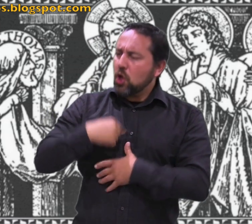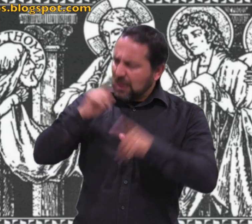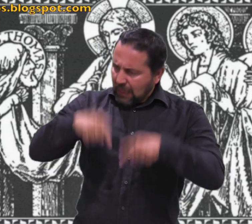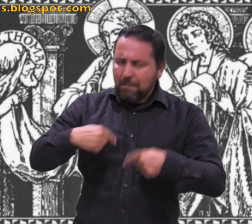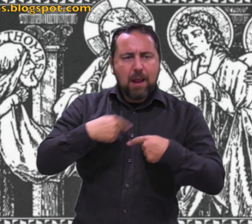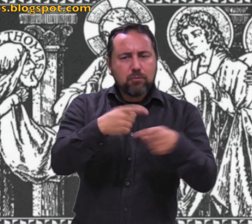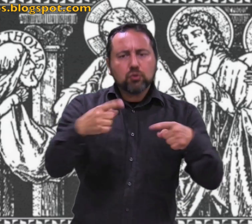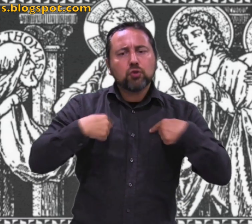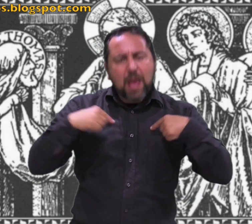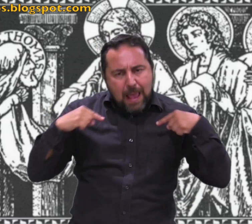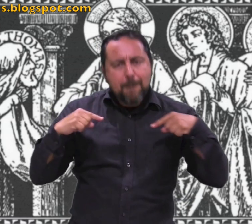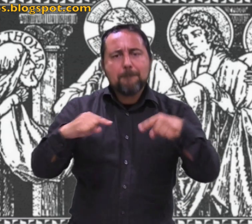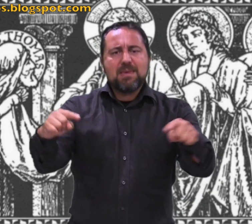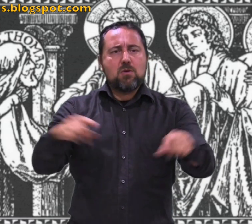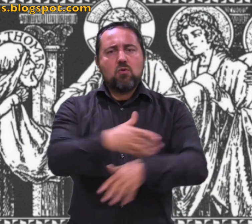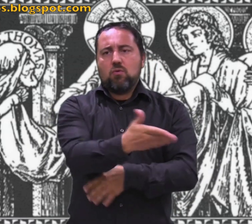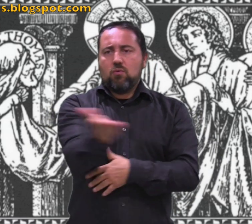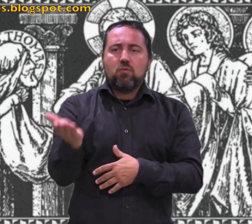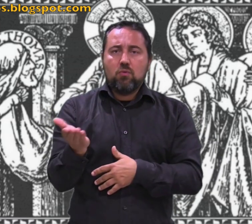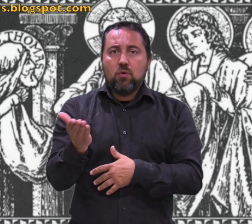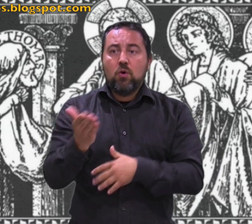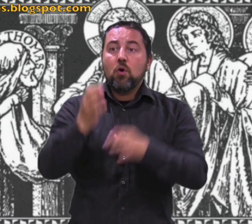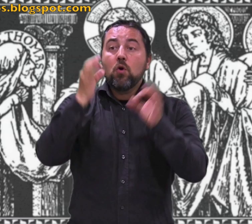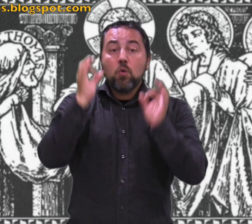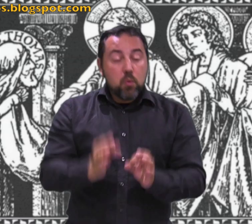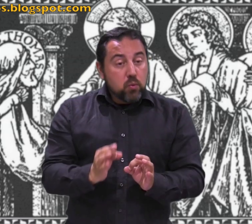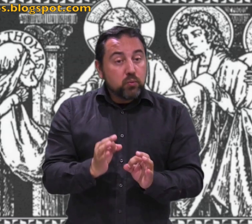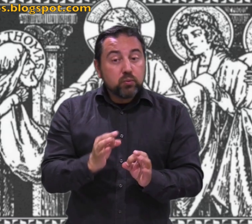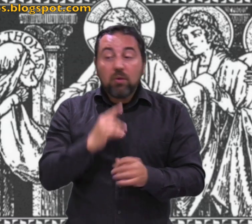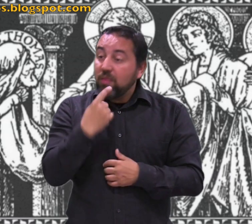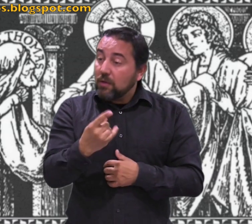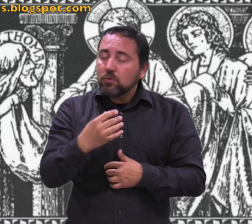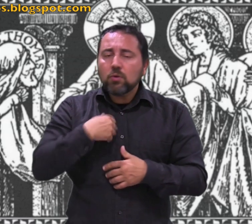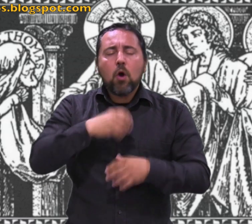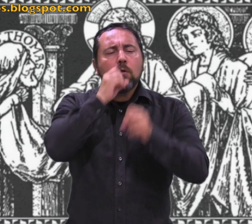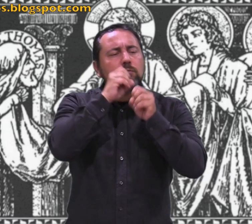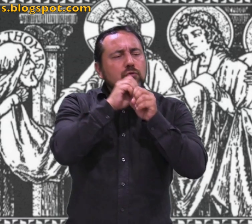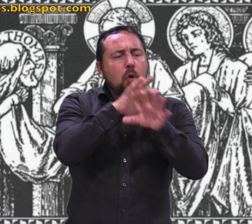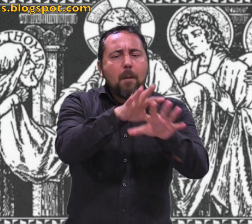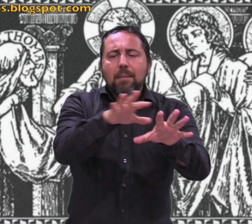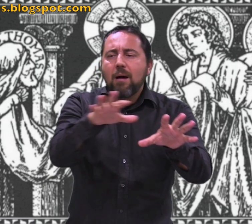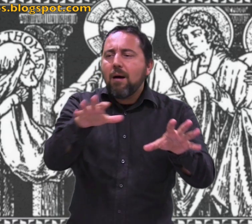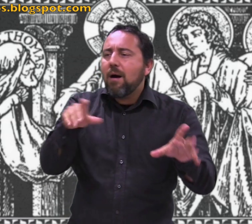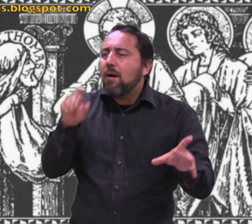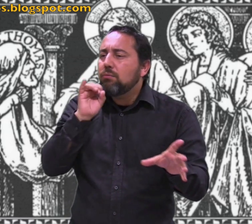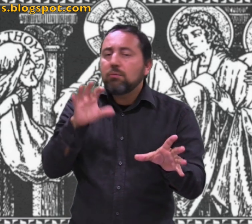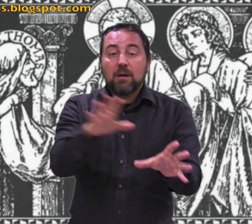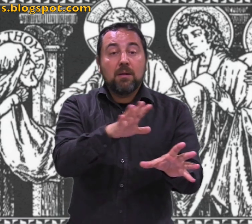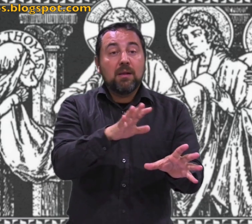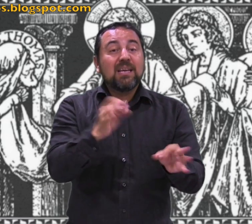así también os envío yo. Y dicho esto, sopló sobre ellos y